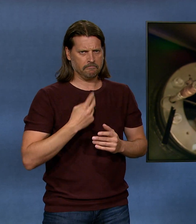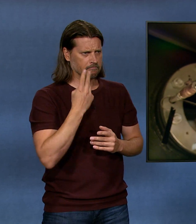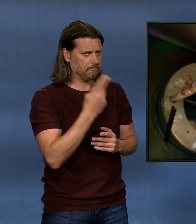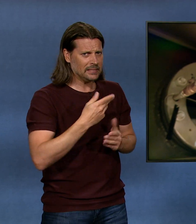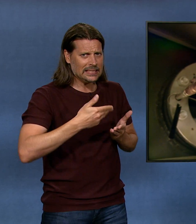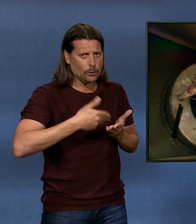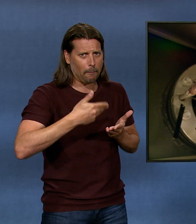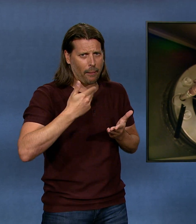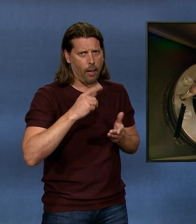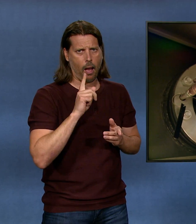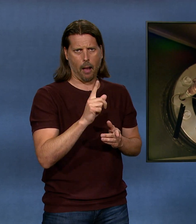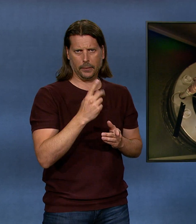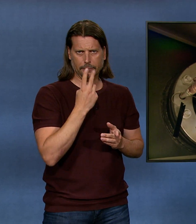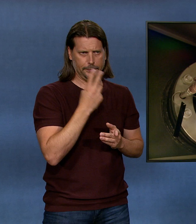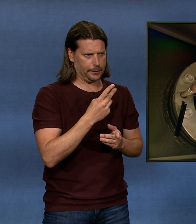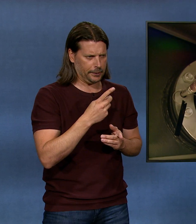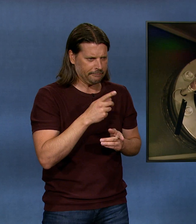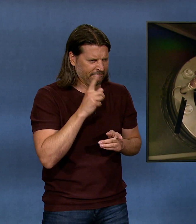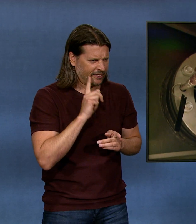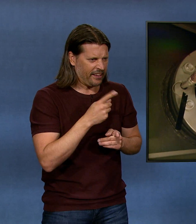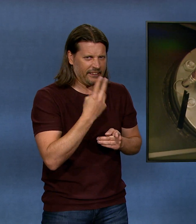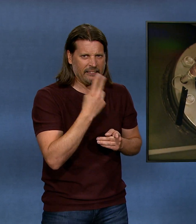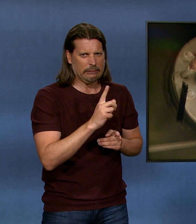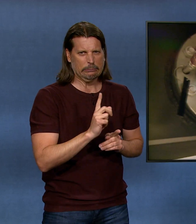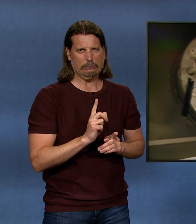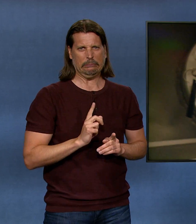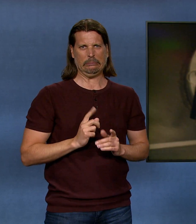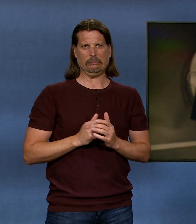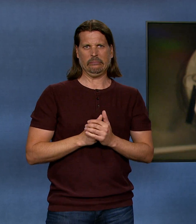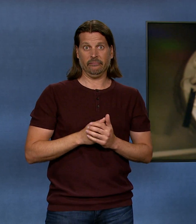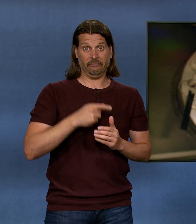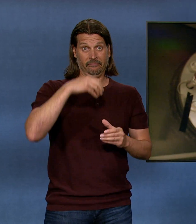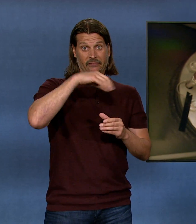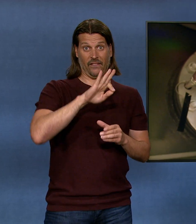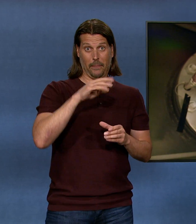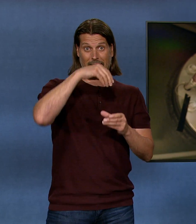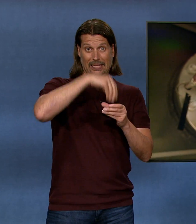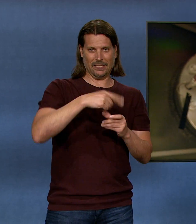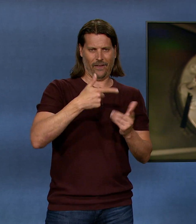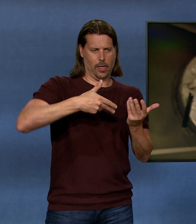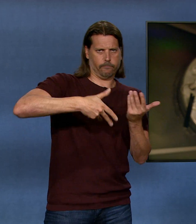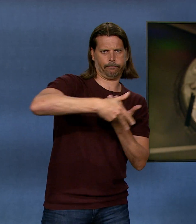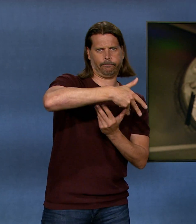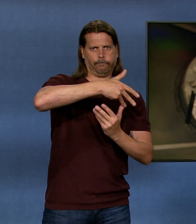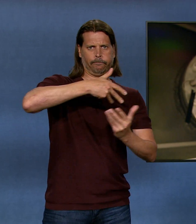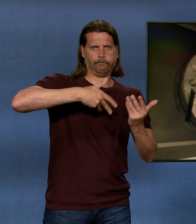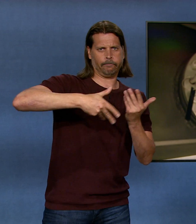irgendeine Suppe. Es sieht überhaupt nicht appetitlich aus. Und halt die zwei grossen Schaufeln, die das ganze grüne Zeugs ganz